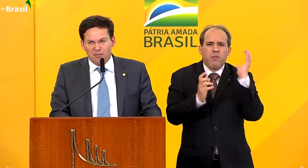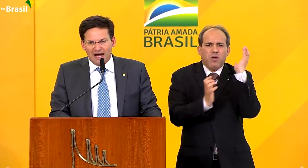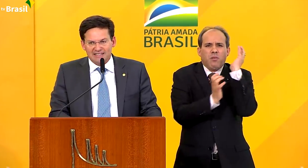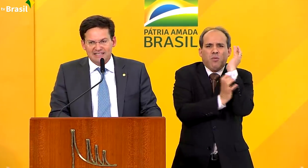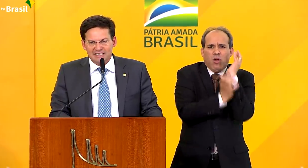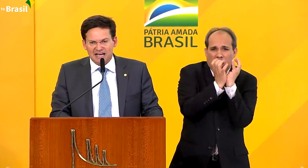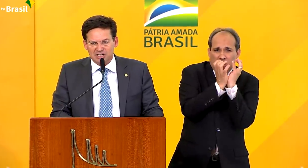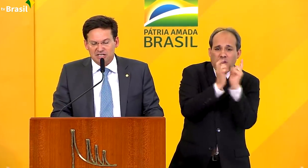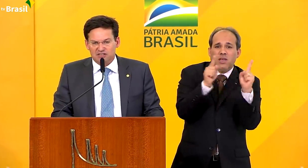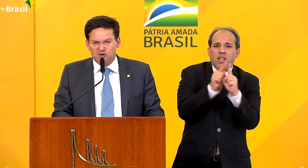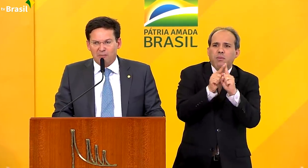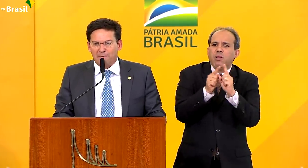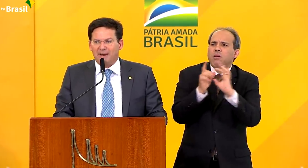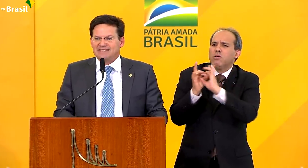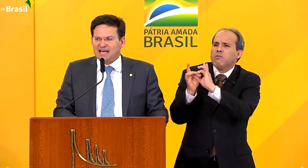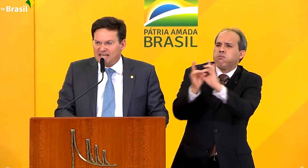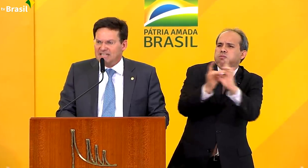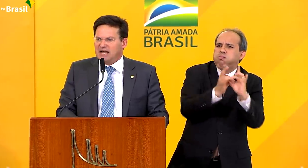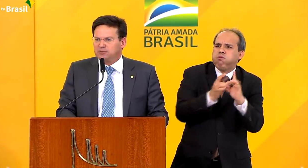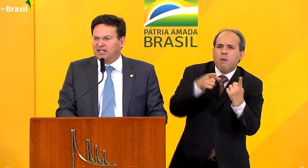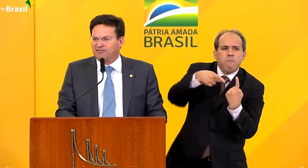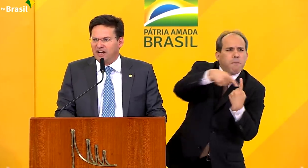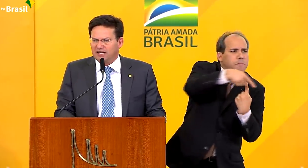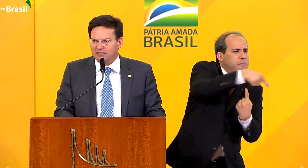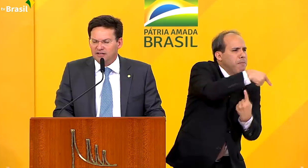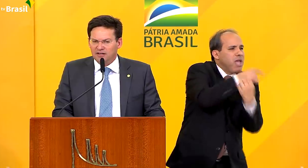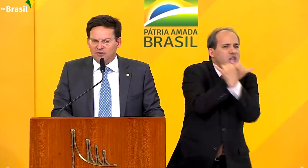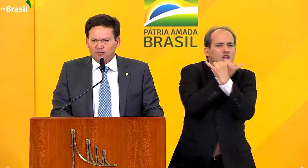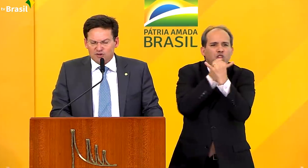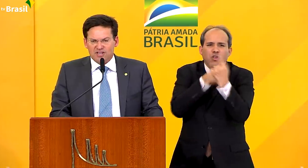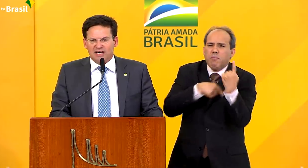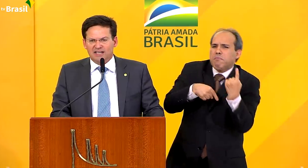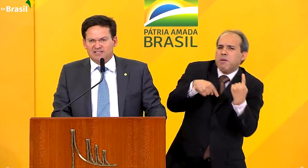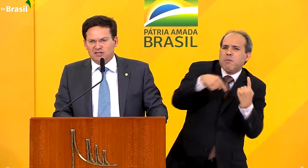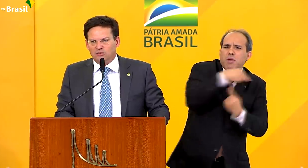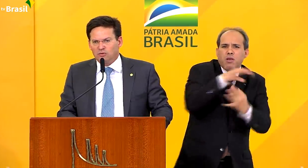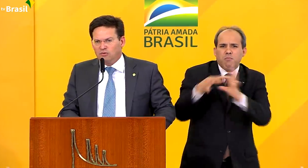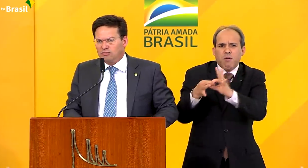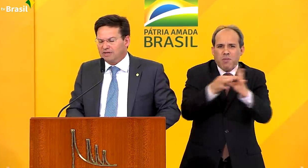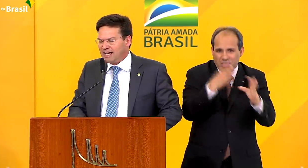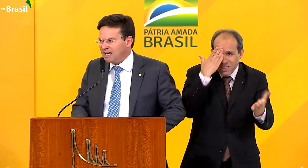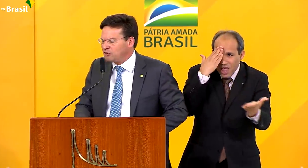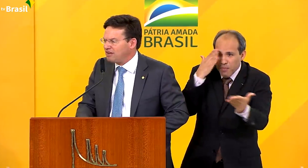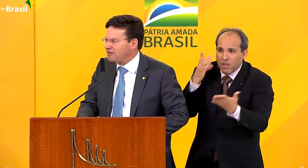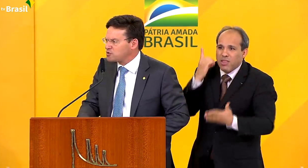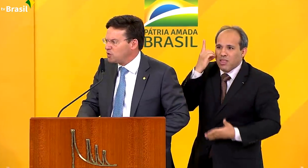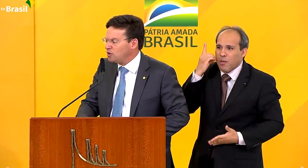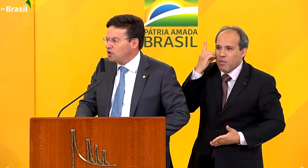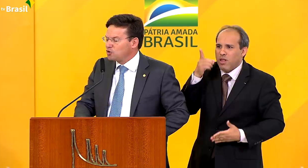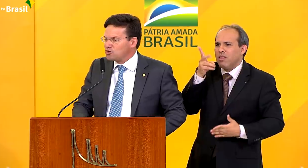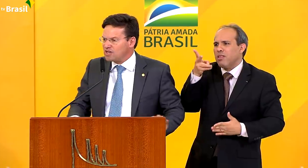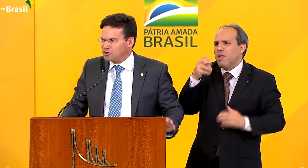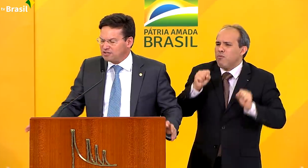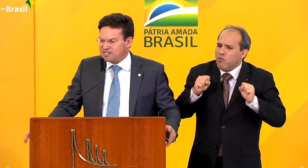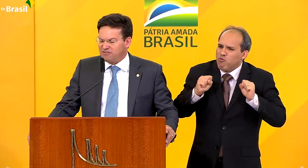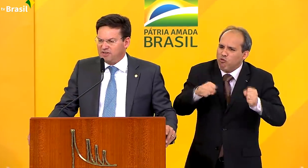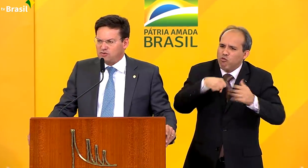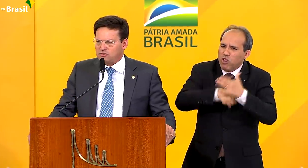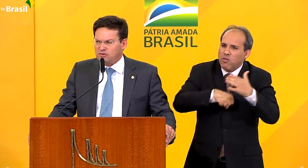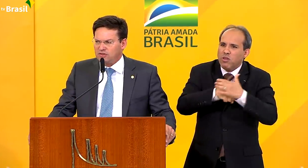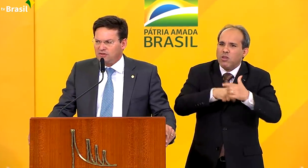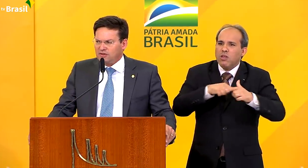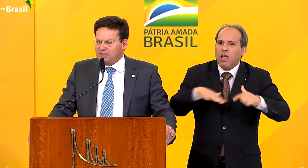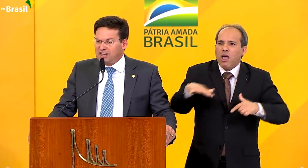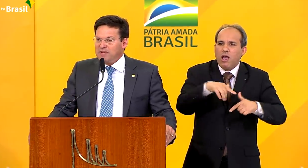e somar sinergias, somar parcerias, deputado Efraim. Você que tem sido um guerreiro defensor do setor de